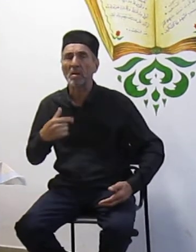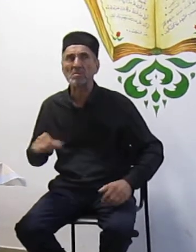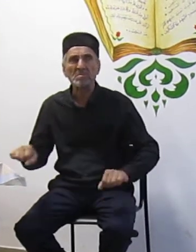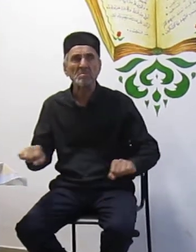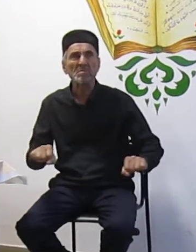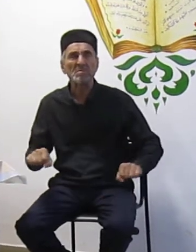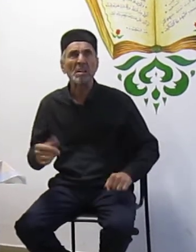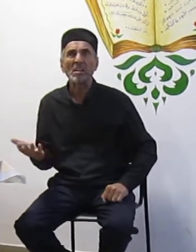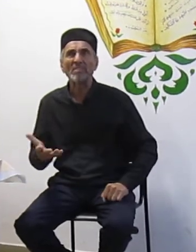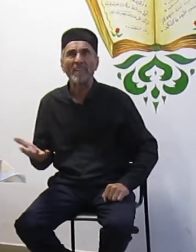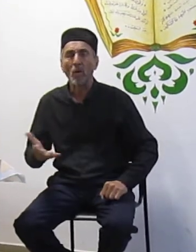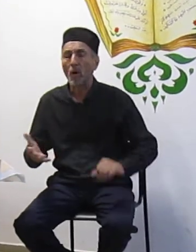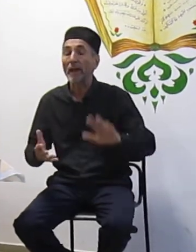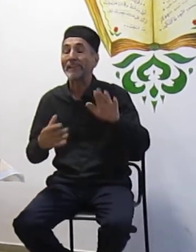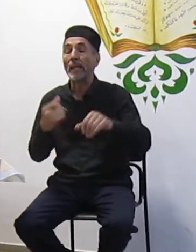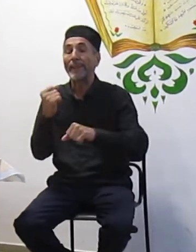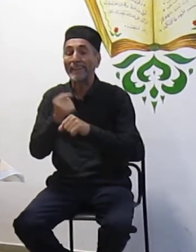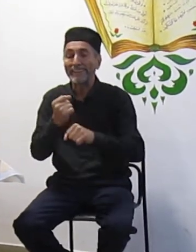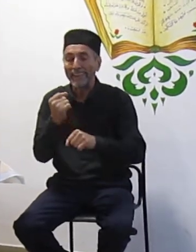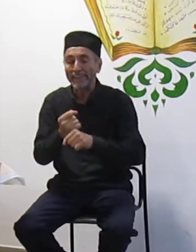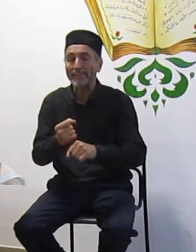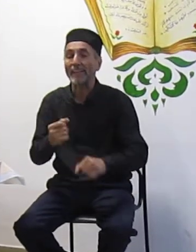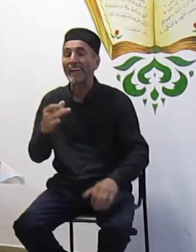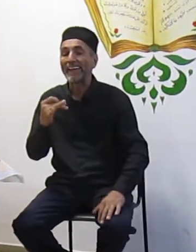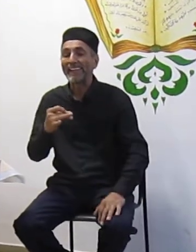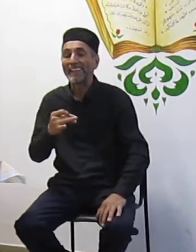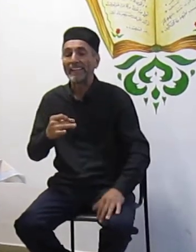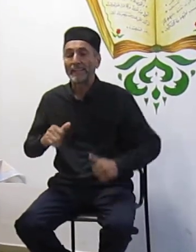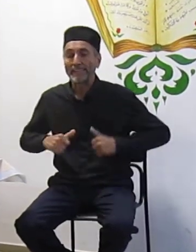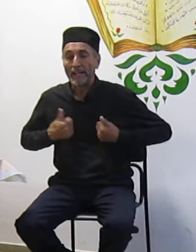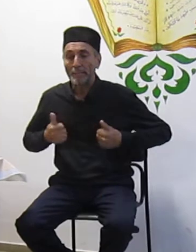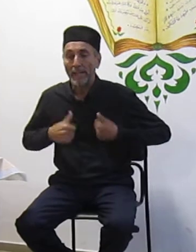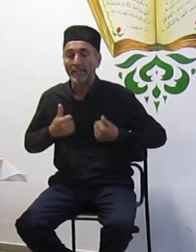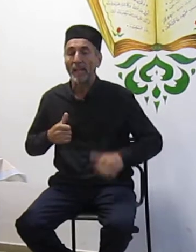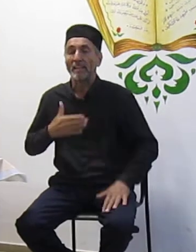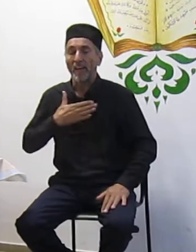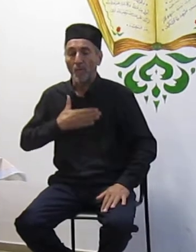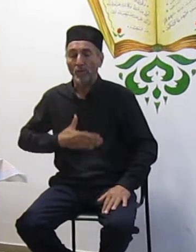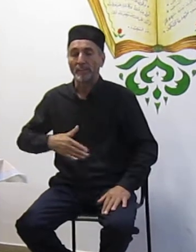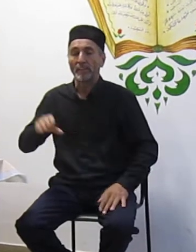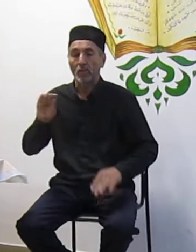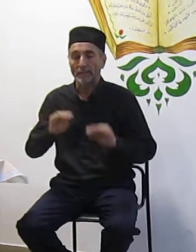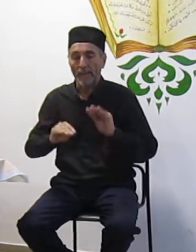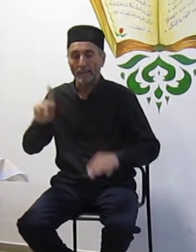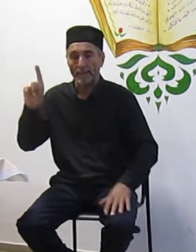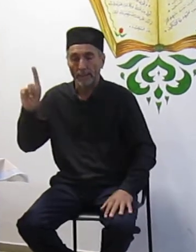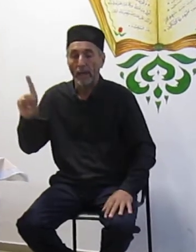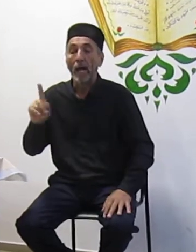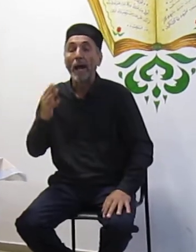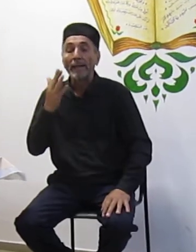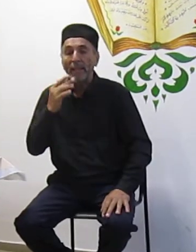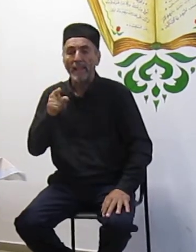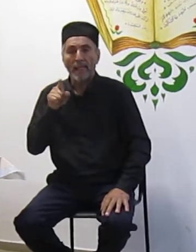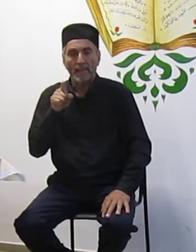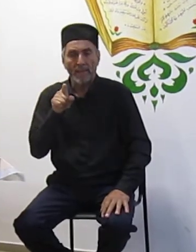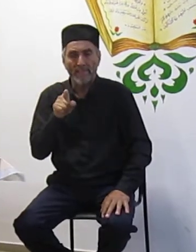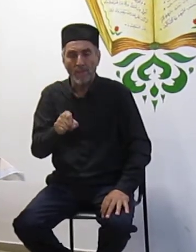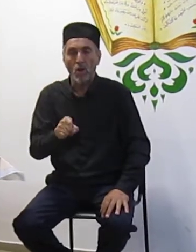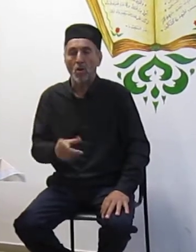Если она это делает, и стремление к довольству создателя, то тогда для нее это